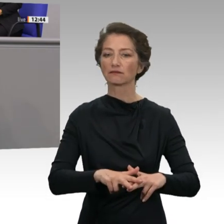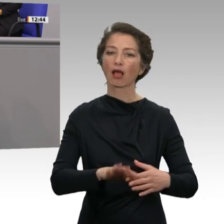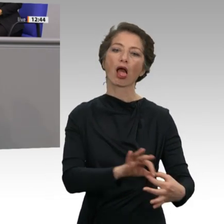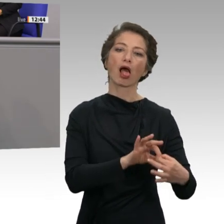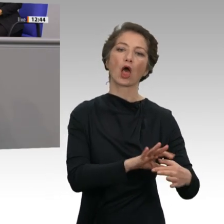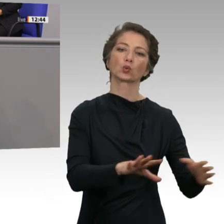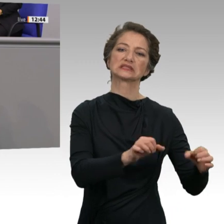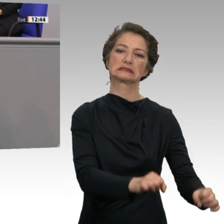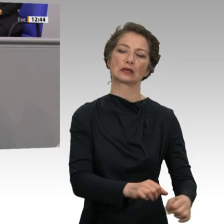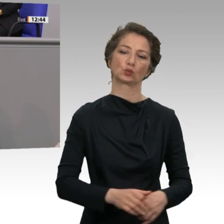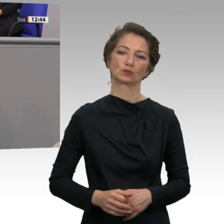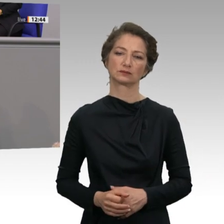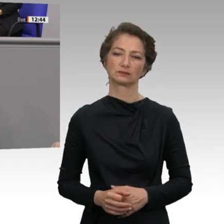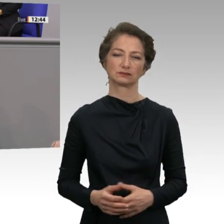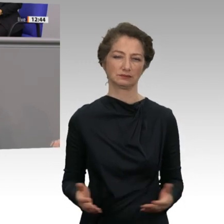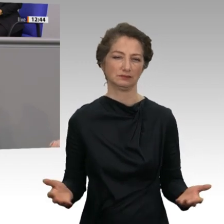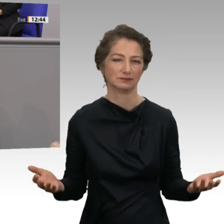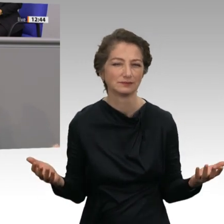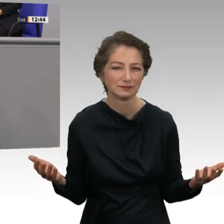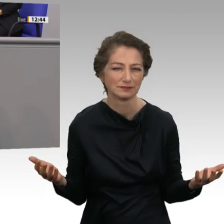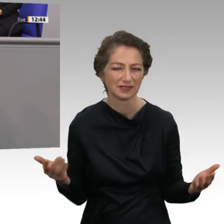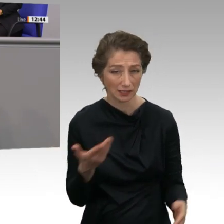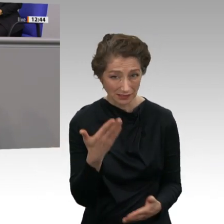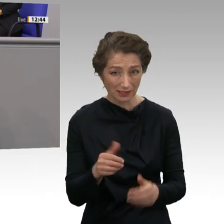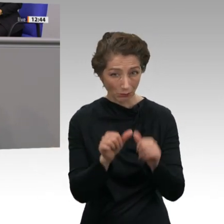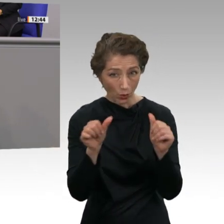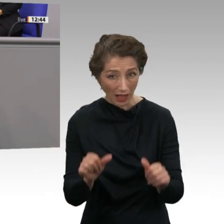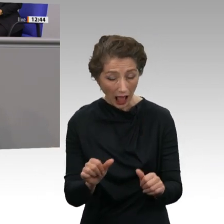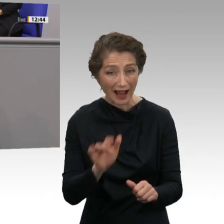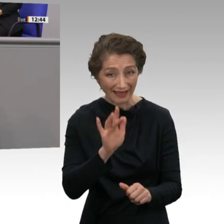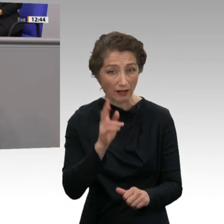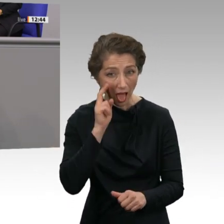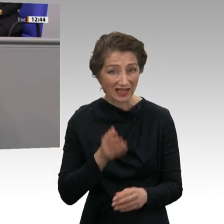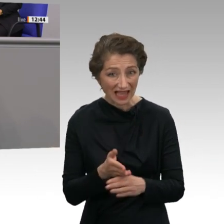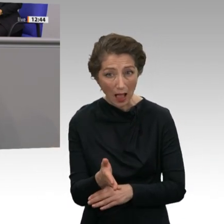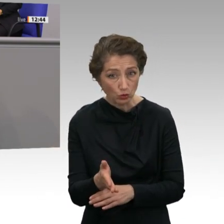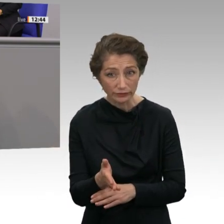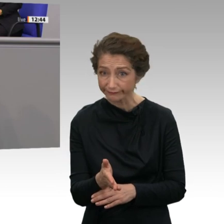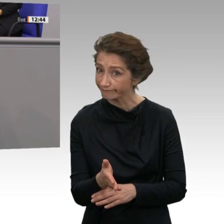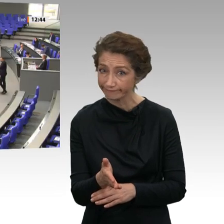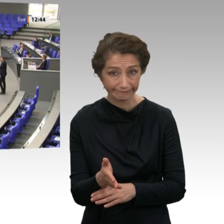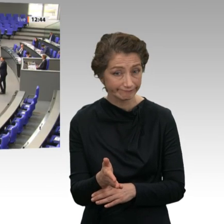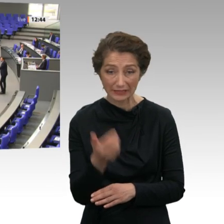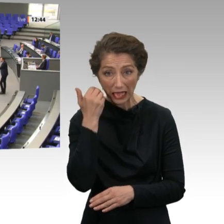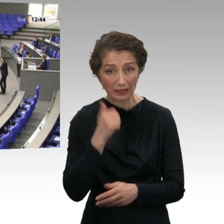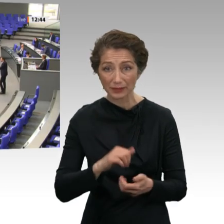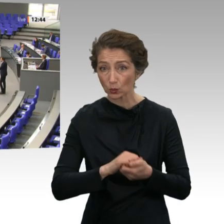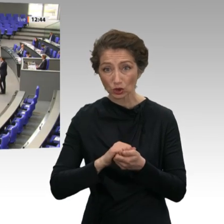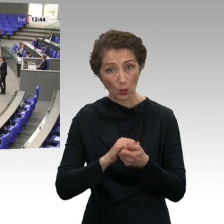Liebe Kolleginnen und Kollegen, das ist doch kein geeignetes Modell gegen Altersarmut, liebe Union und SPD. In Zahlen sieht das wie